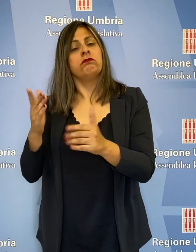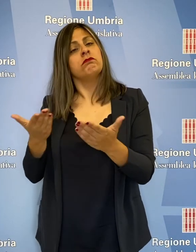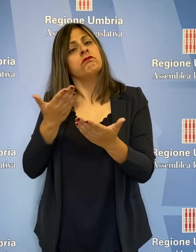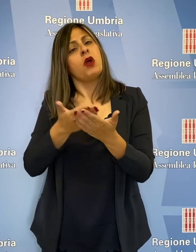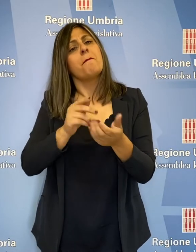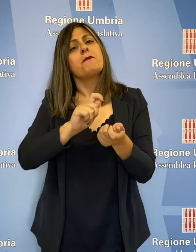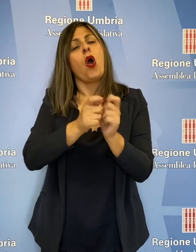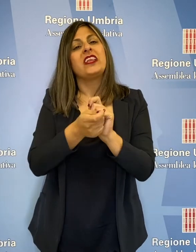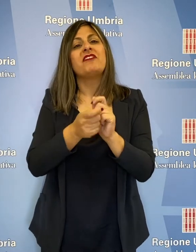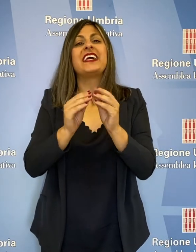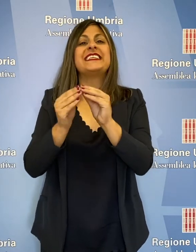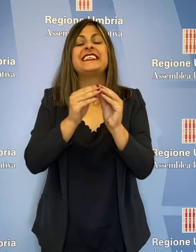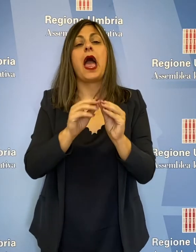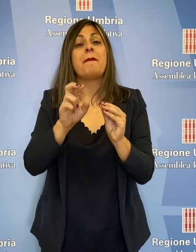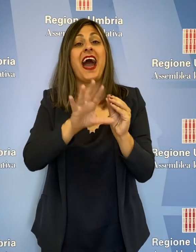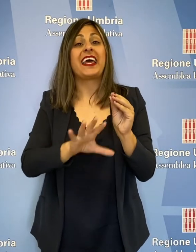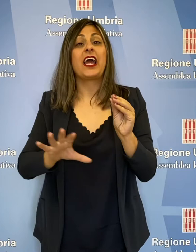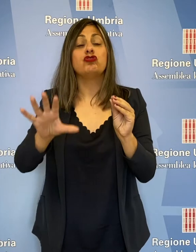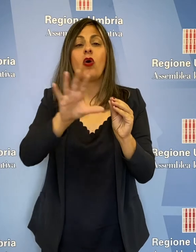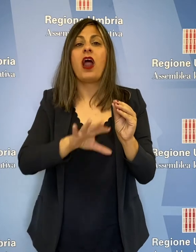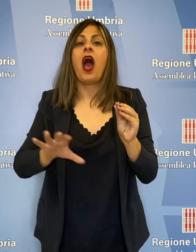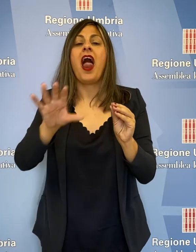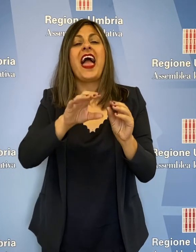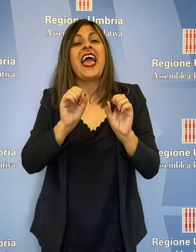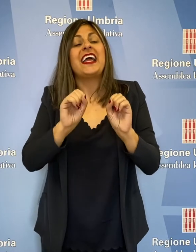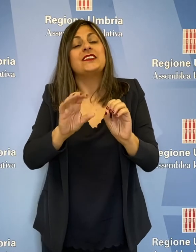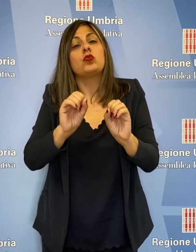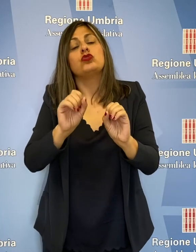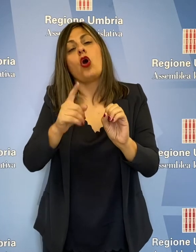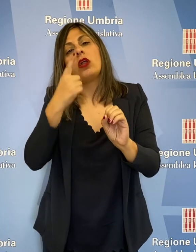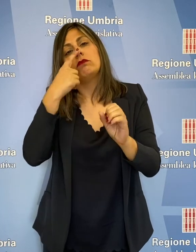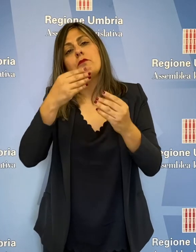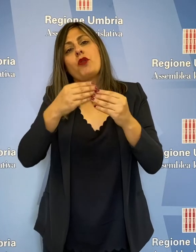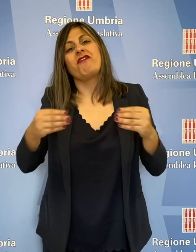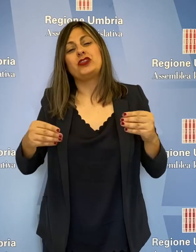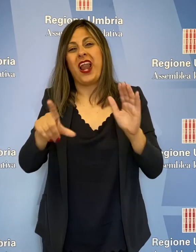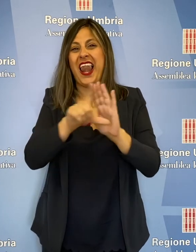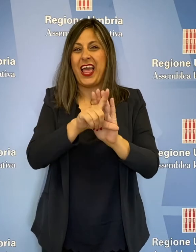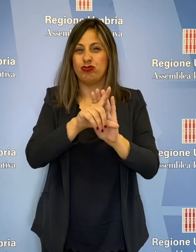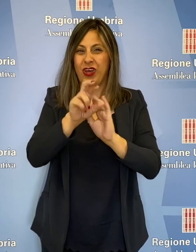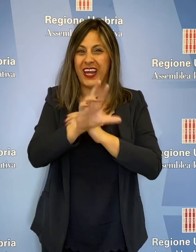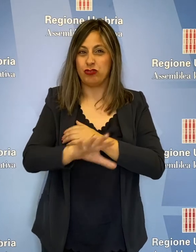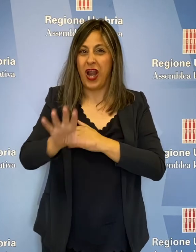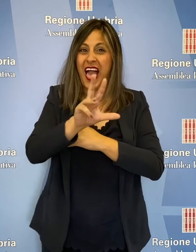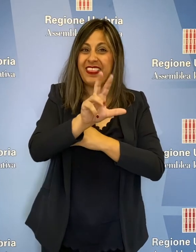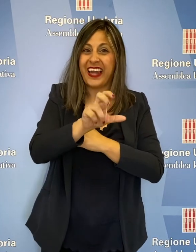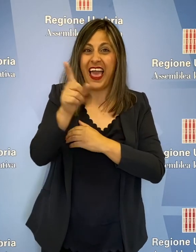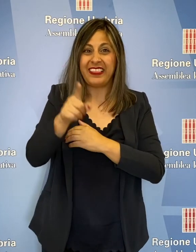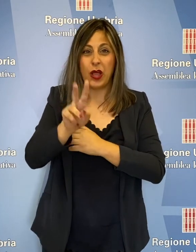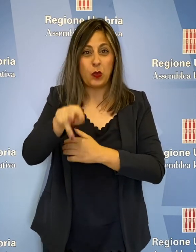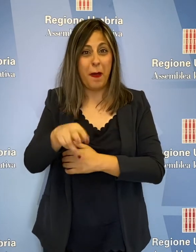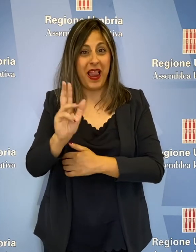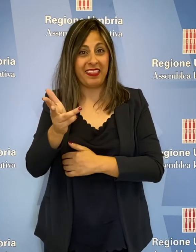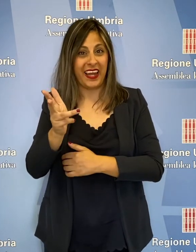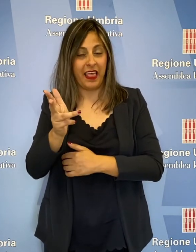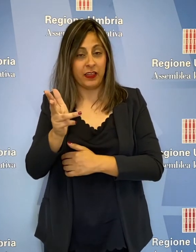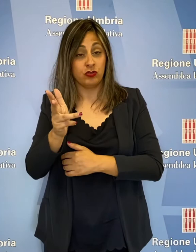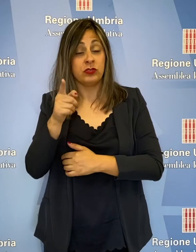modifiche al sistema regionale di istruzione e formazione professionale, legge regionale 30 del 2013. Le modifiche alla